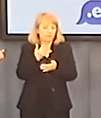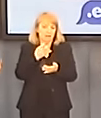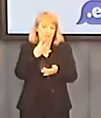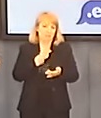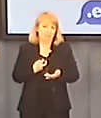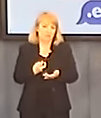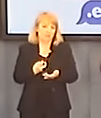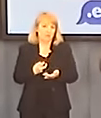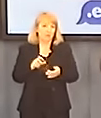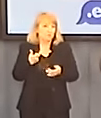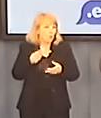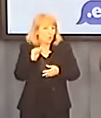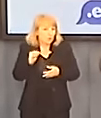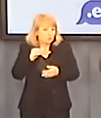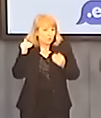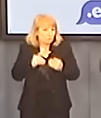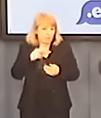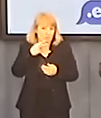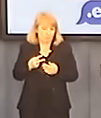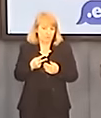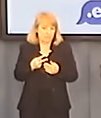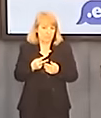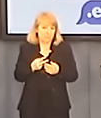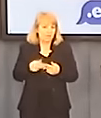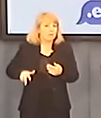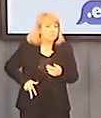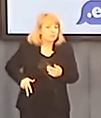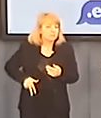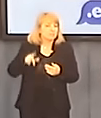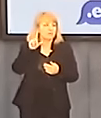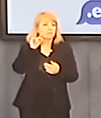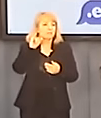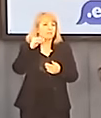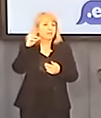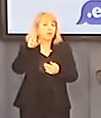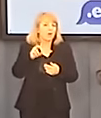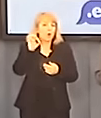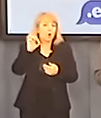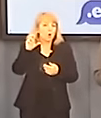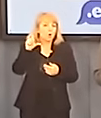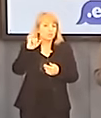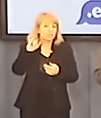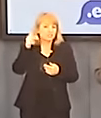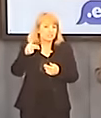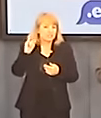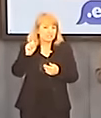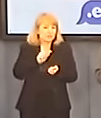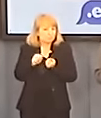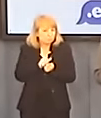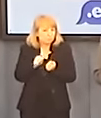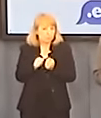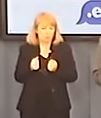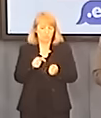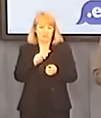Nie wiem, co jeszcze można powiedzieć, żeby potrząsnąć ministrem Piechocińskim, żeby wreszcie zrozumiał, że psuje i niszczy polską gospodarkę.